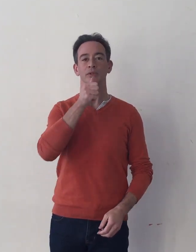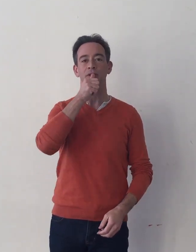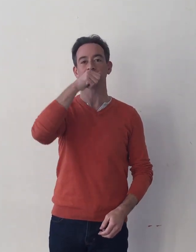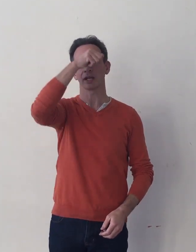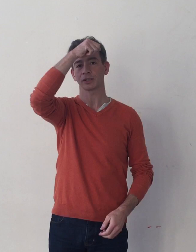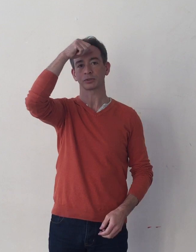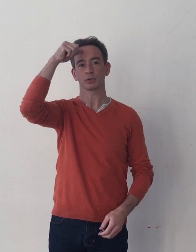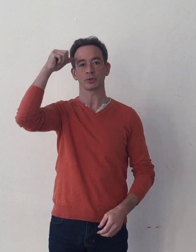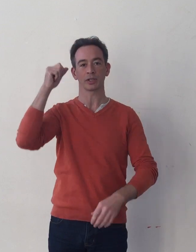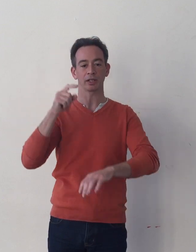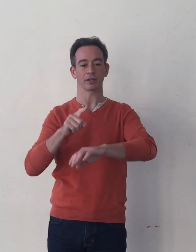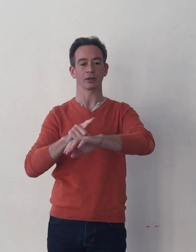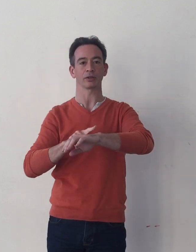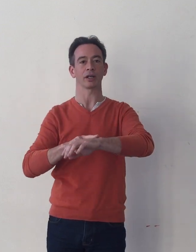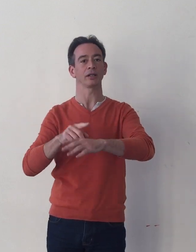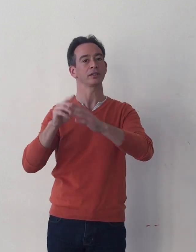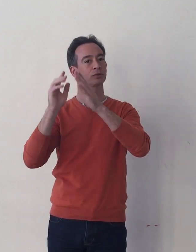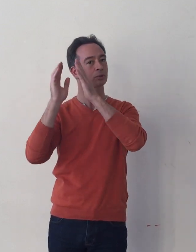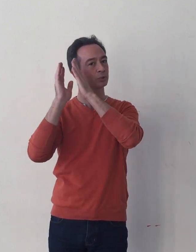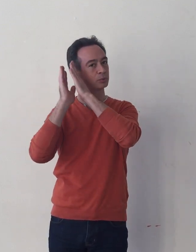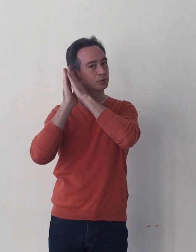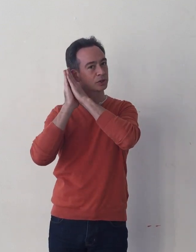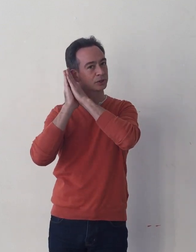Petit garçon, il est l'heure d'aller se coucher.